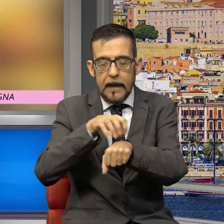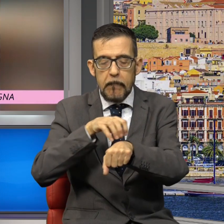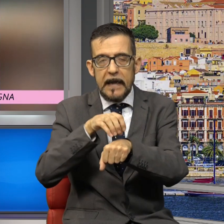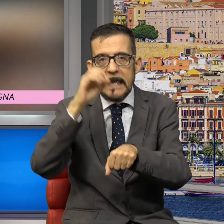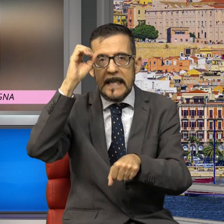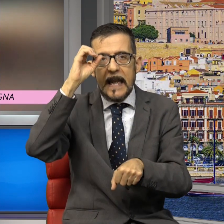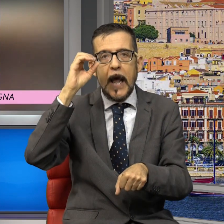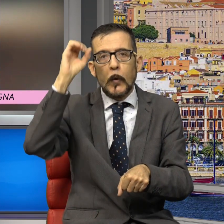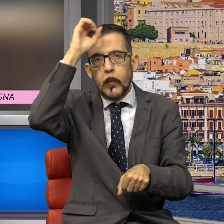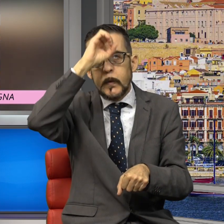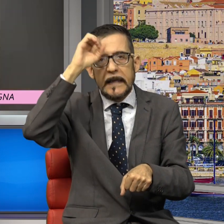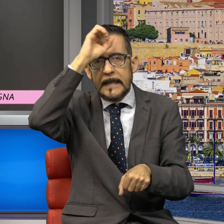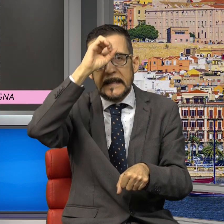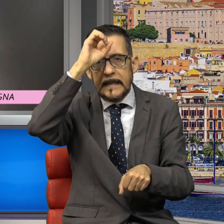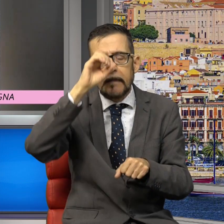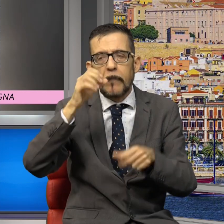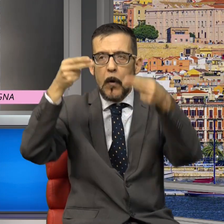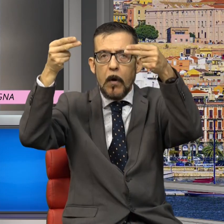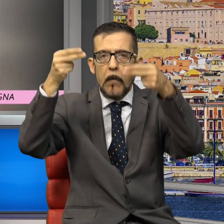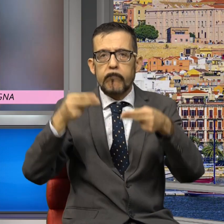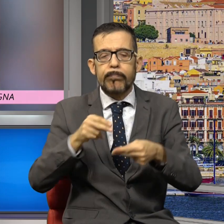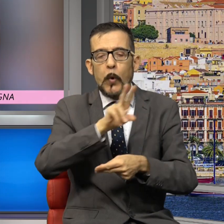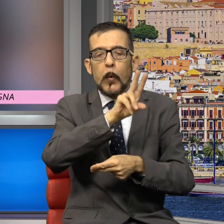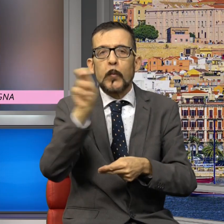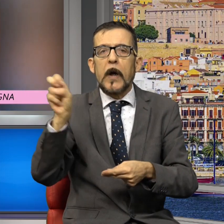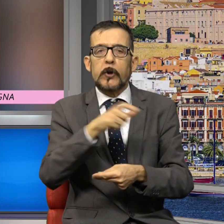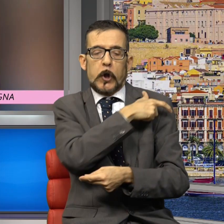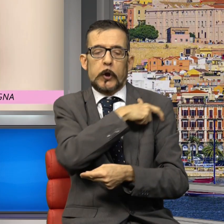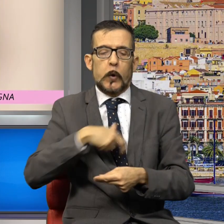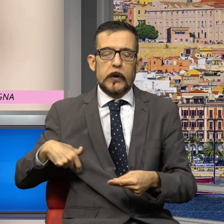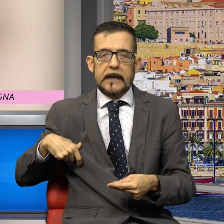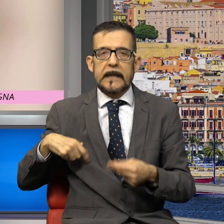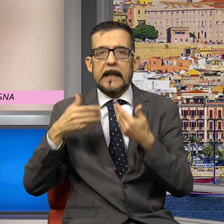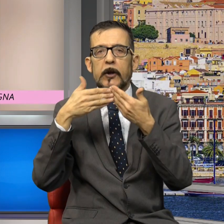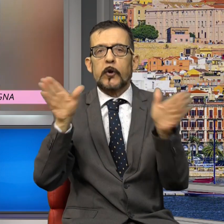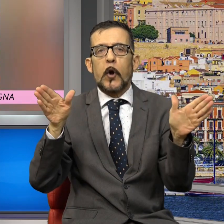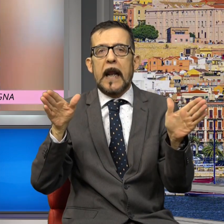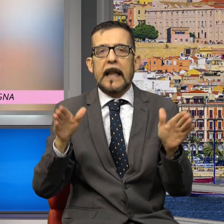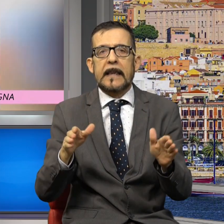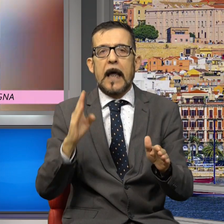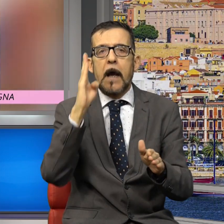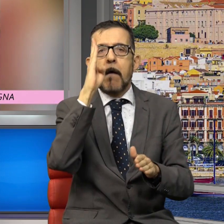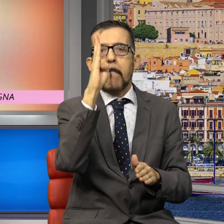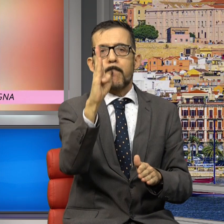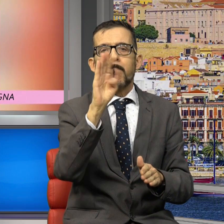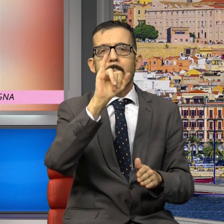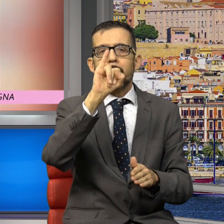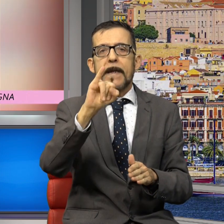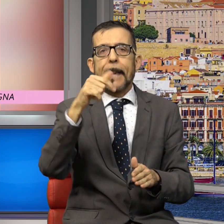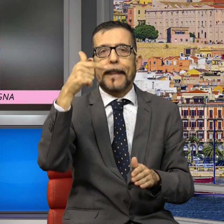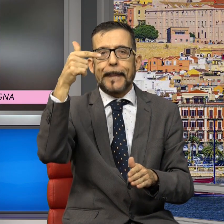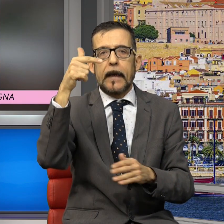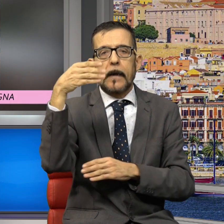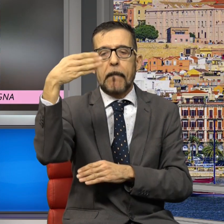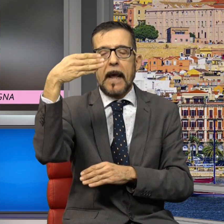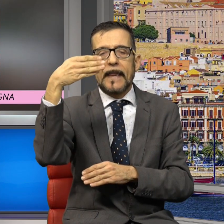e oltre 200 sindaci da tutta Italia durante la giornata inaugurale della BIT a Milano, hanno ottenuto la bandiera arancione dal Touring